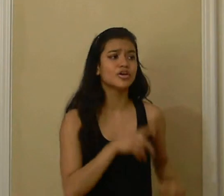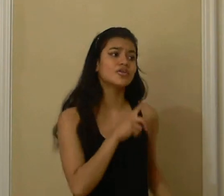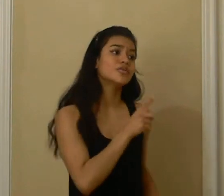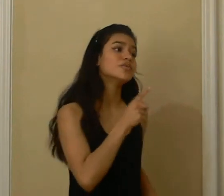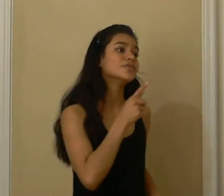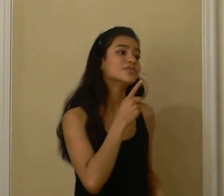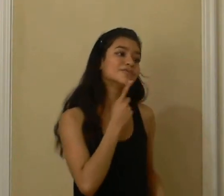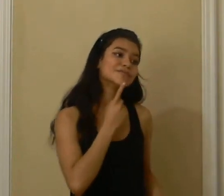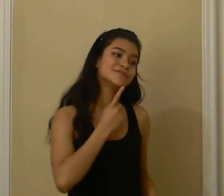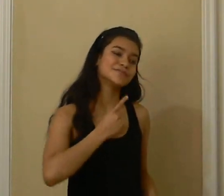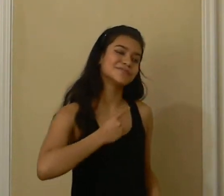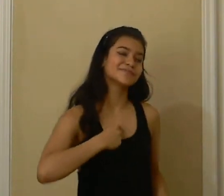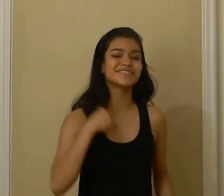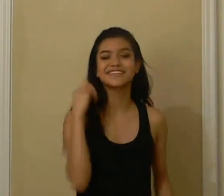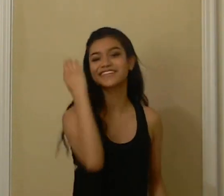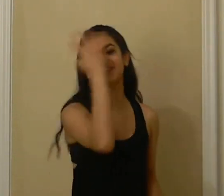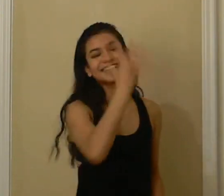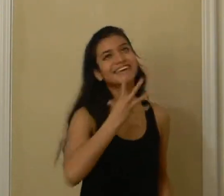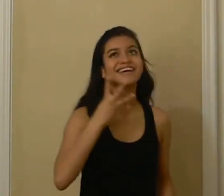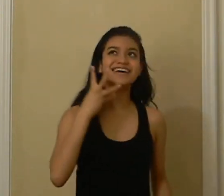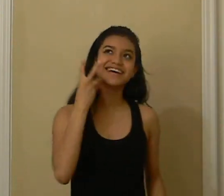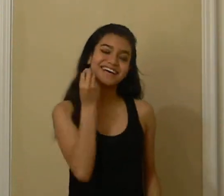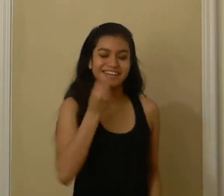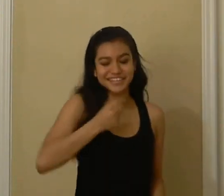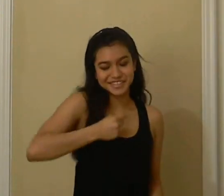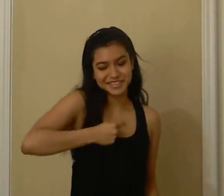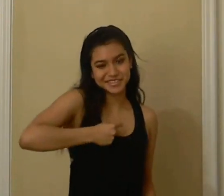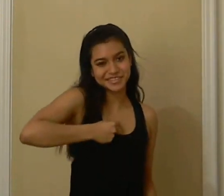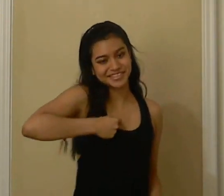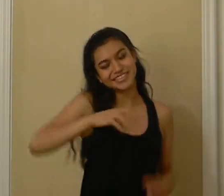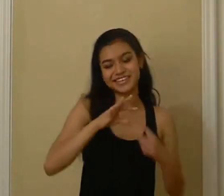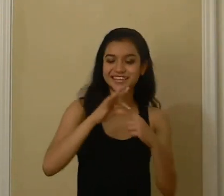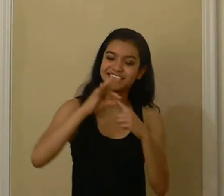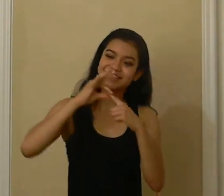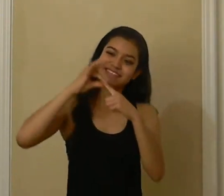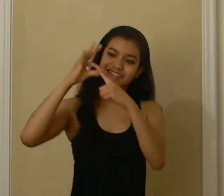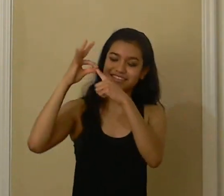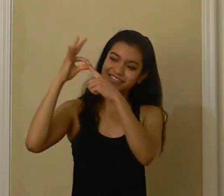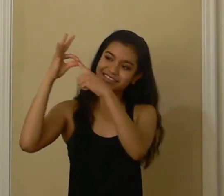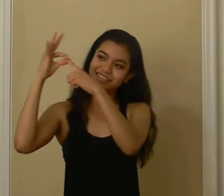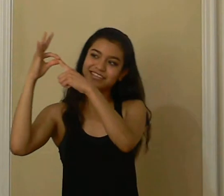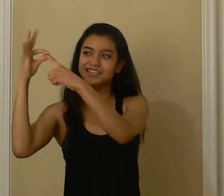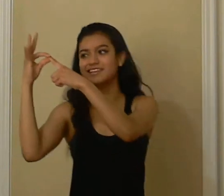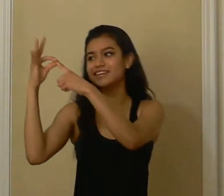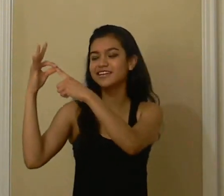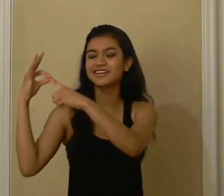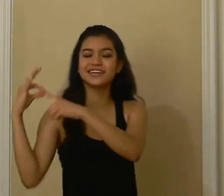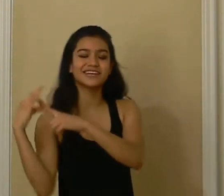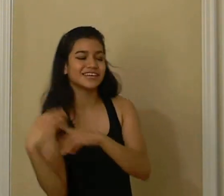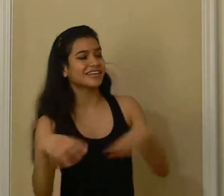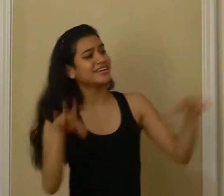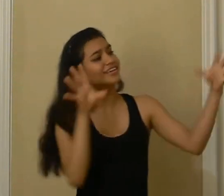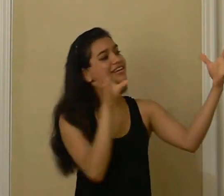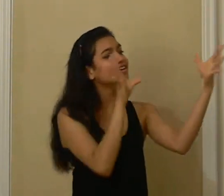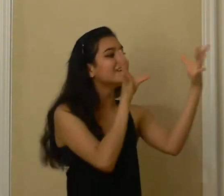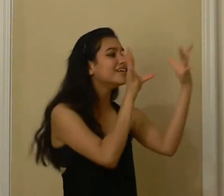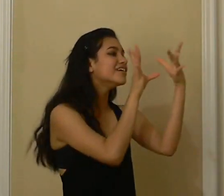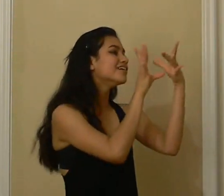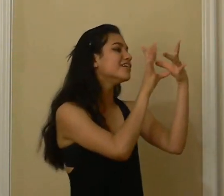Dices que me amas, que no hay nadie como yo Que soy